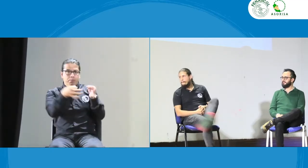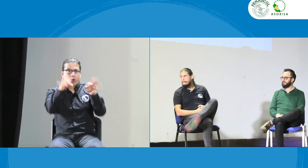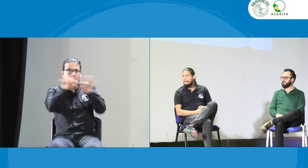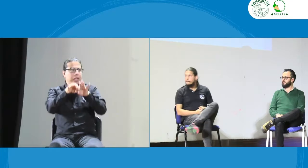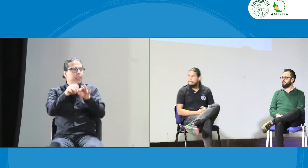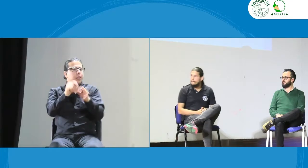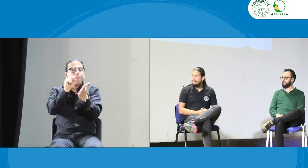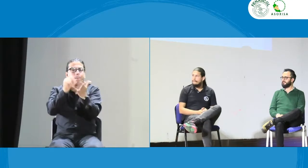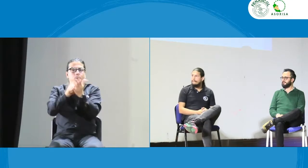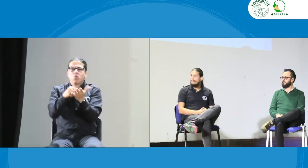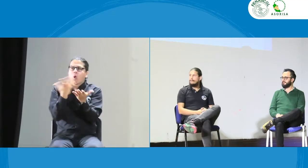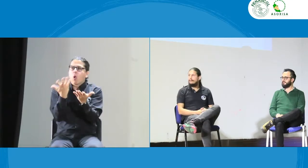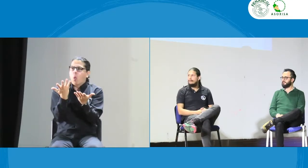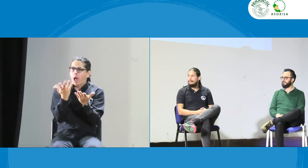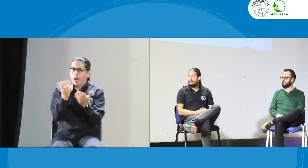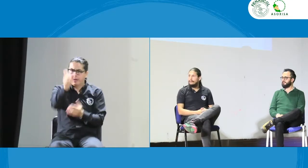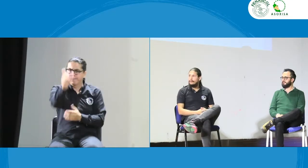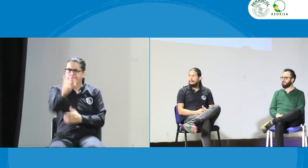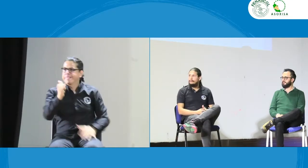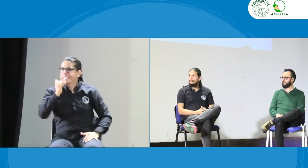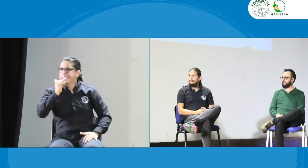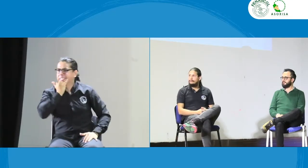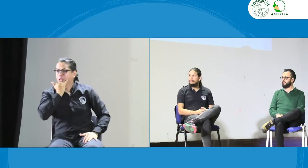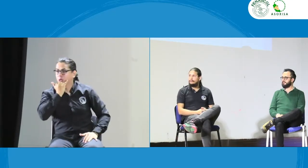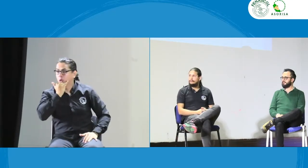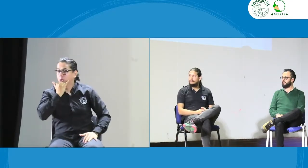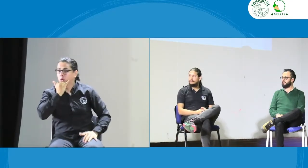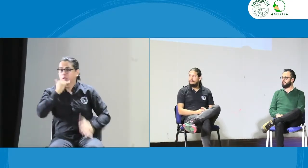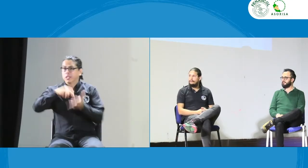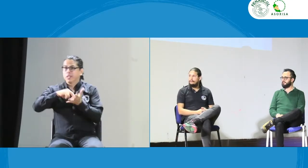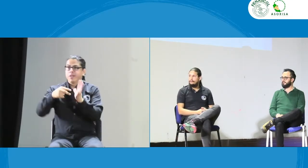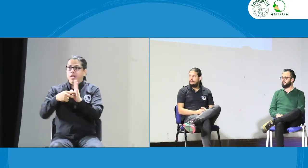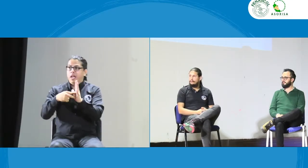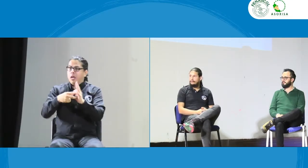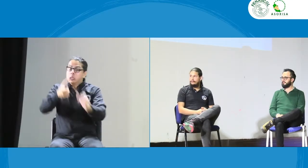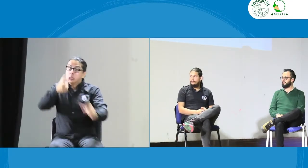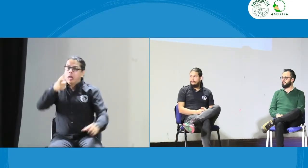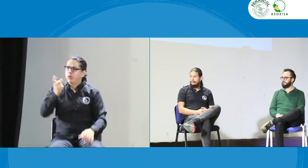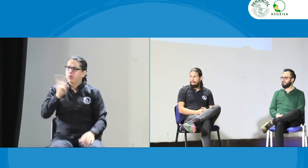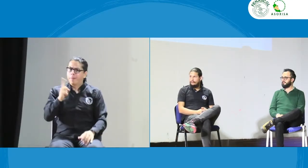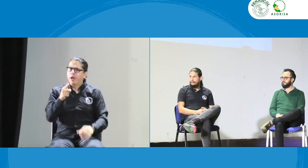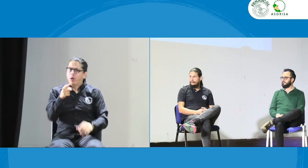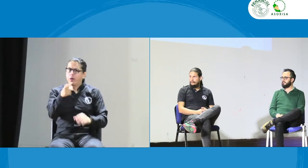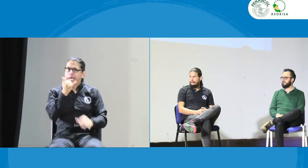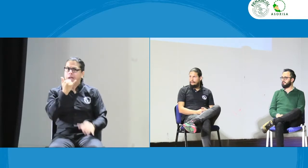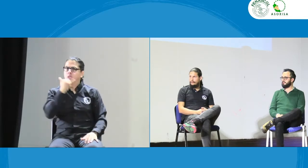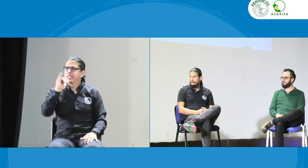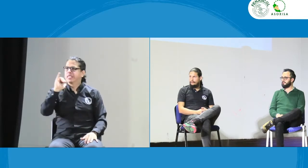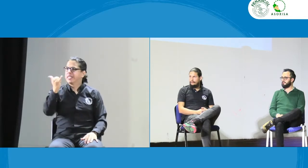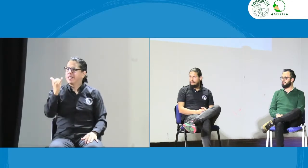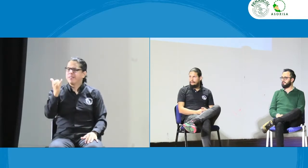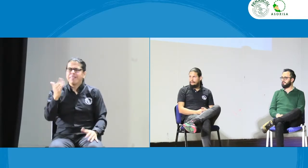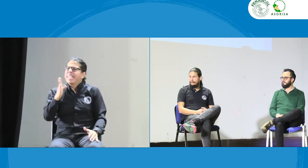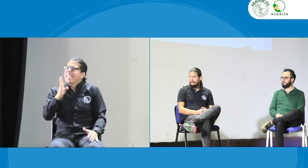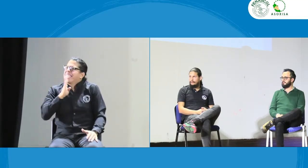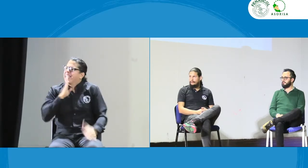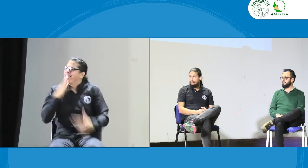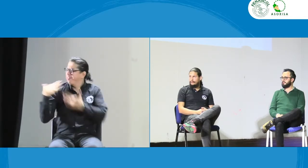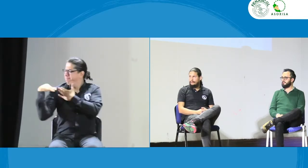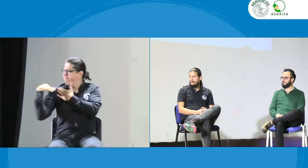de método ¿cómo podemos hacer que no sea sancionatorio, sino realmente